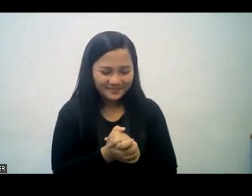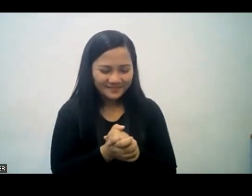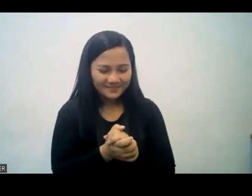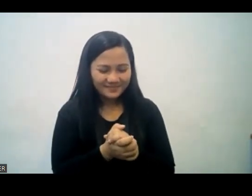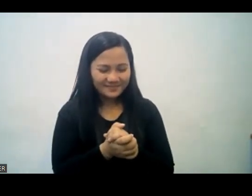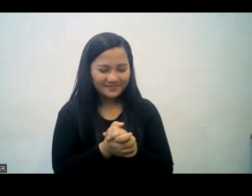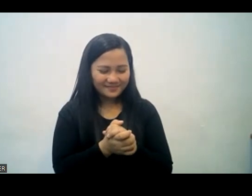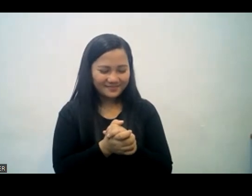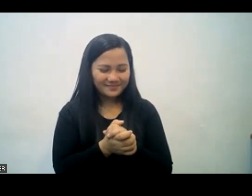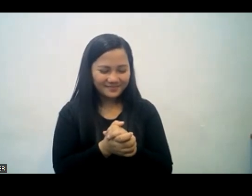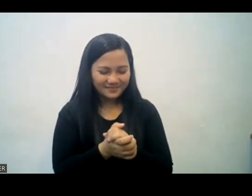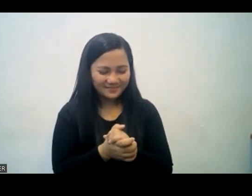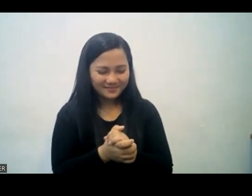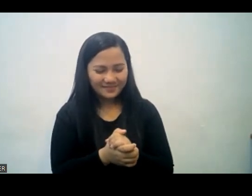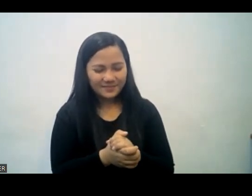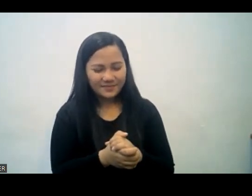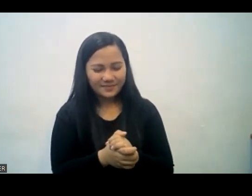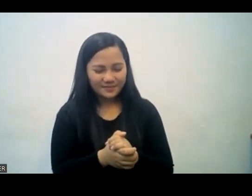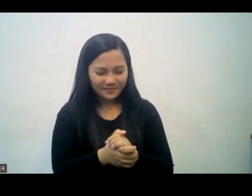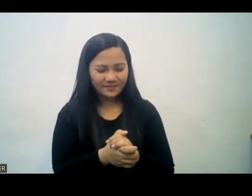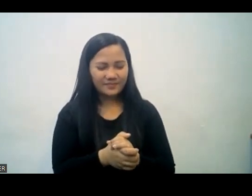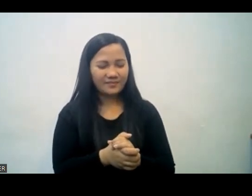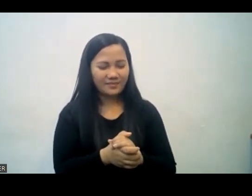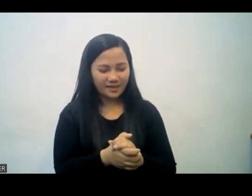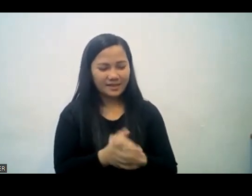pagkakataon upang pag-aralan ng iyong salita at